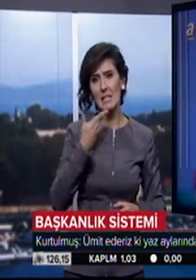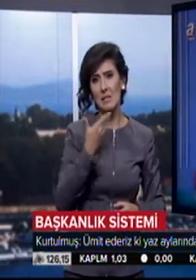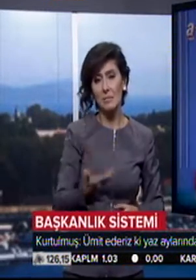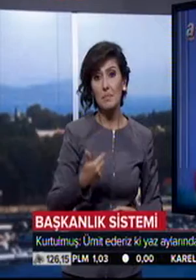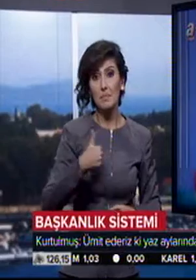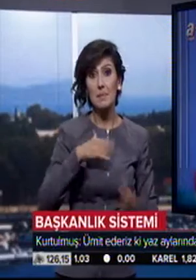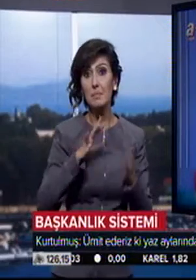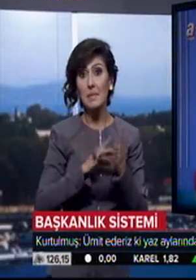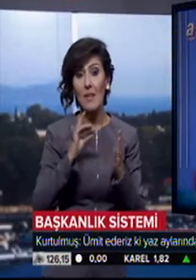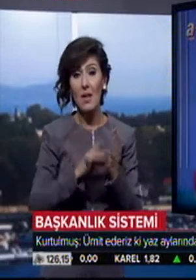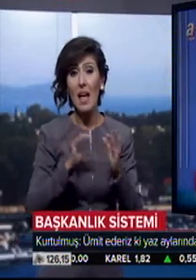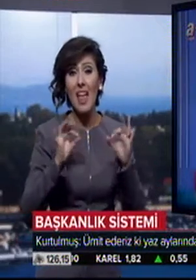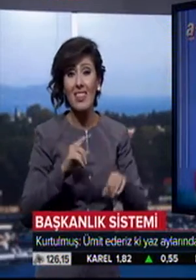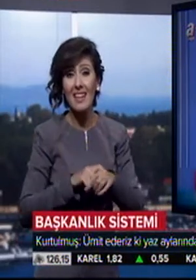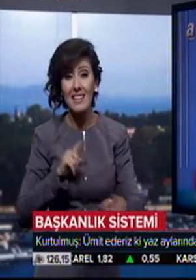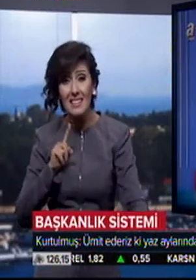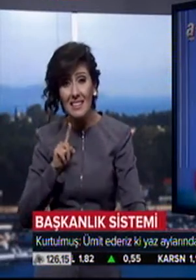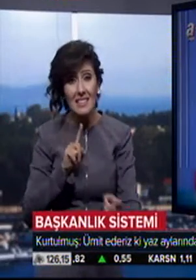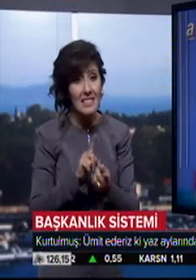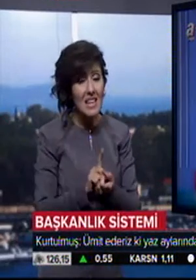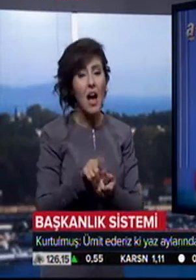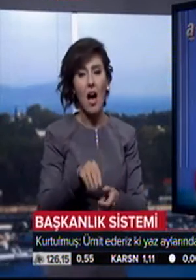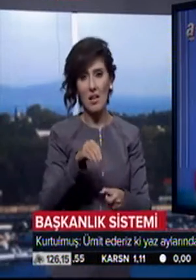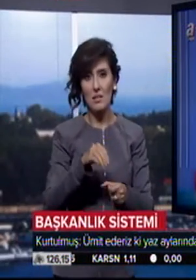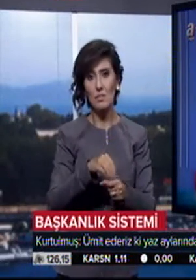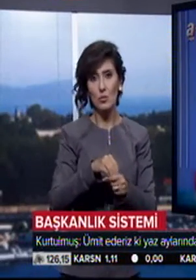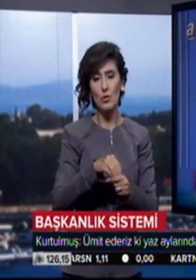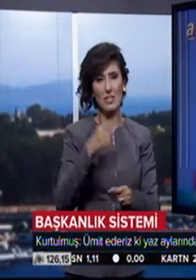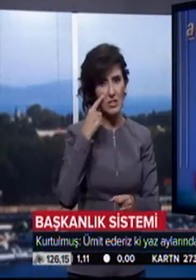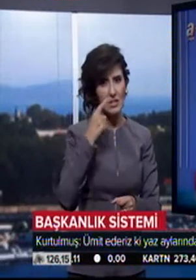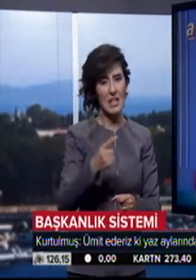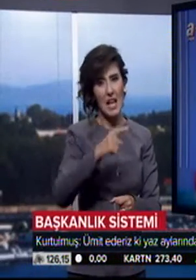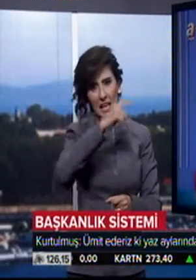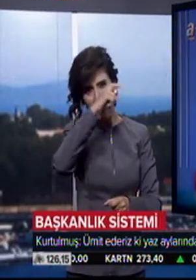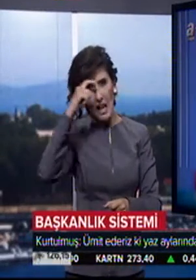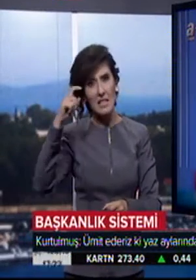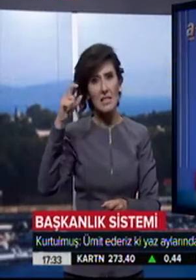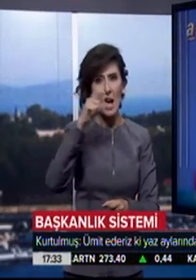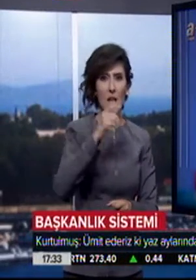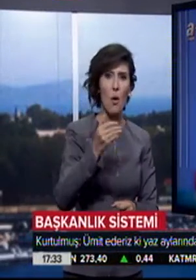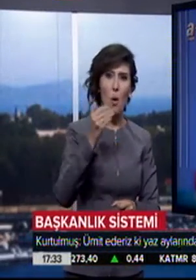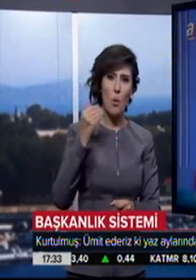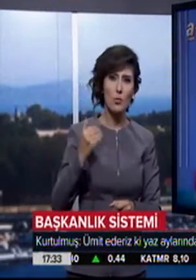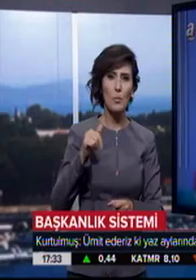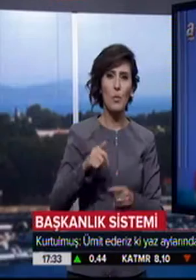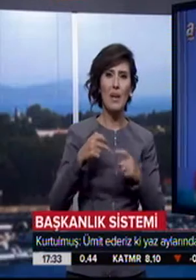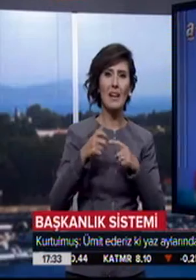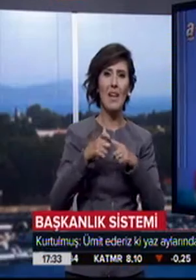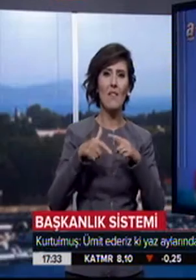takvimimiz mümkün olan en kısa zamandır. Evet bu çerçevede de ümit ederiz ki yaz aylarından evvel bu referandum gerçekleşmiş olur.